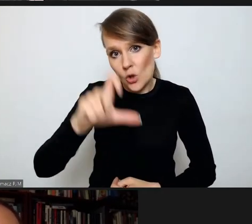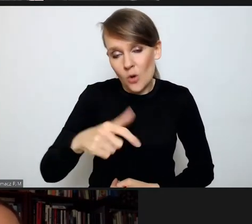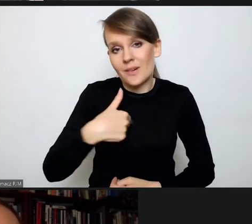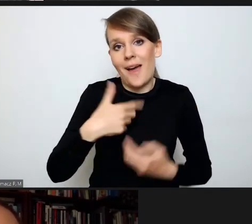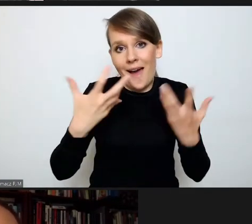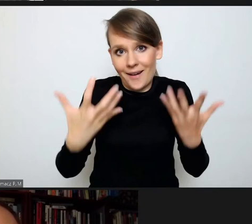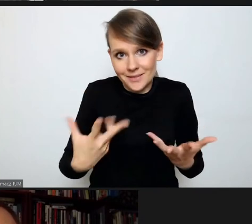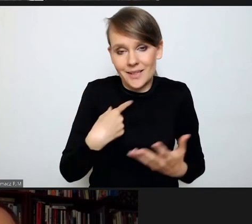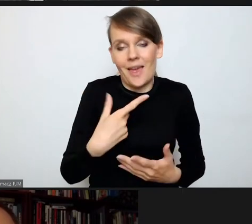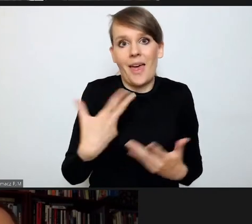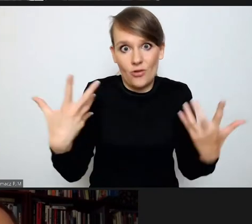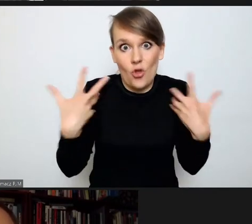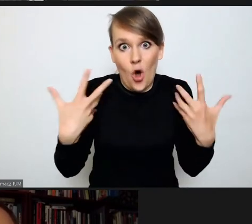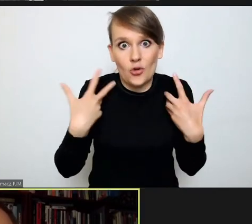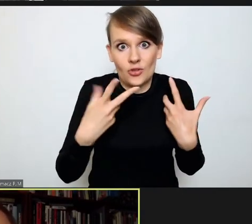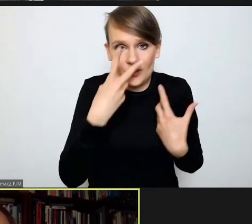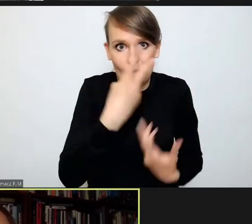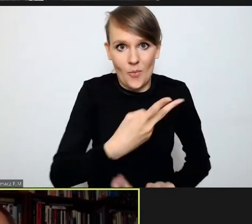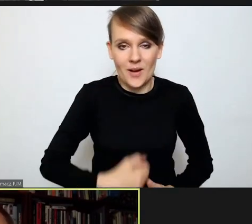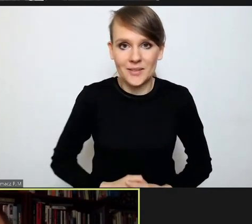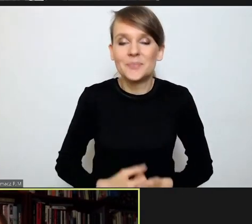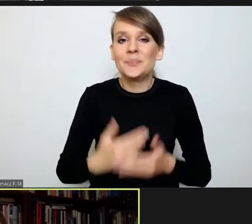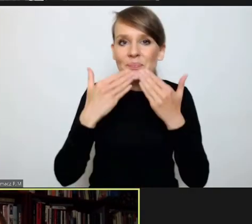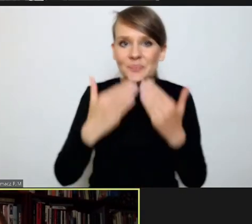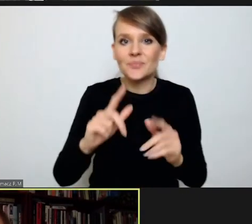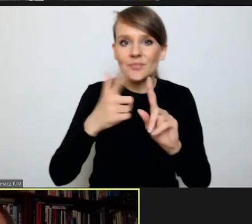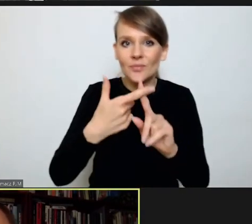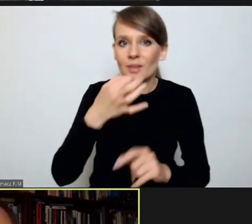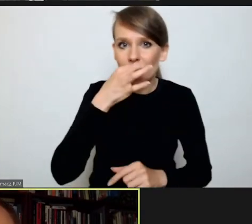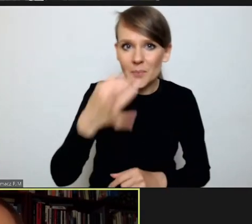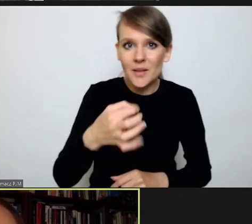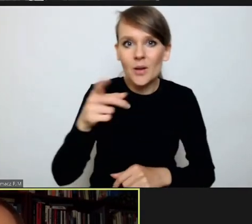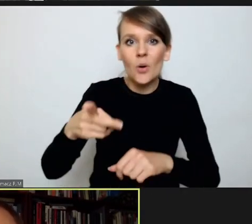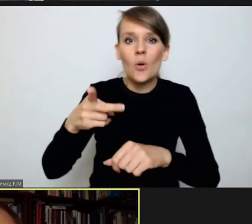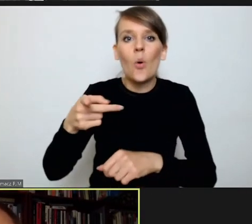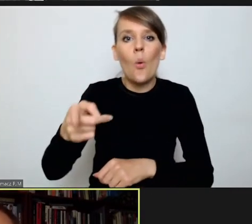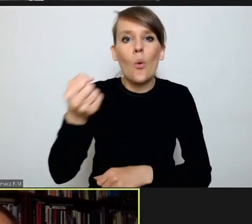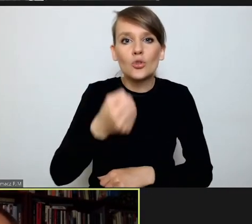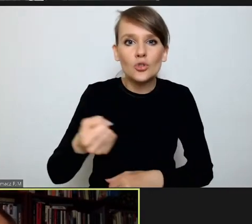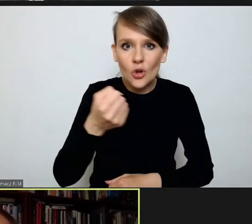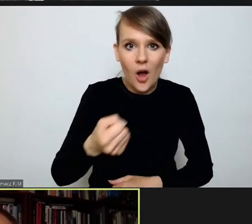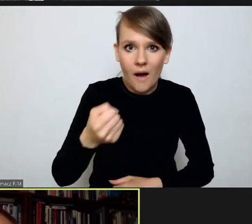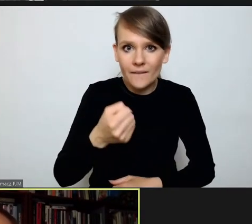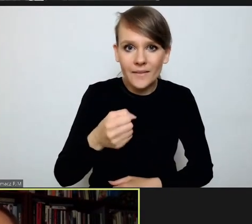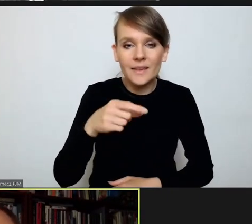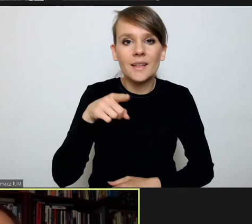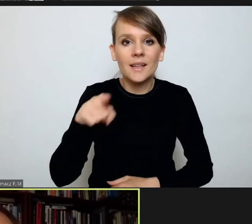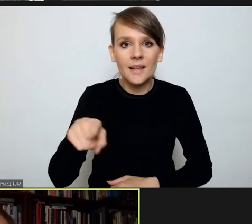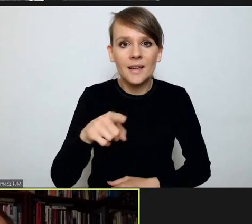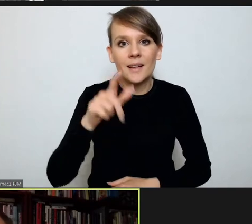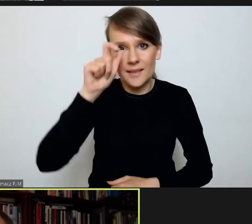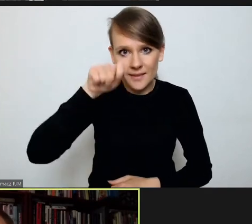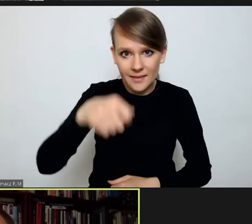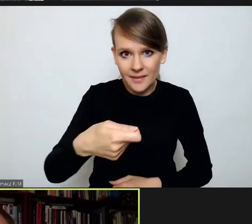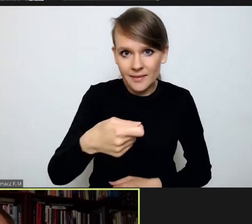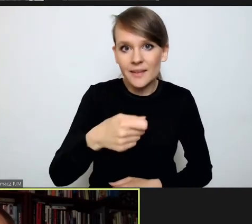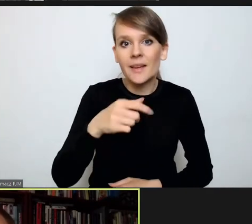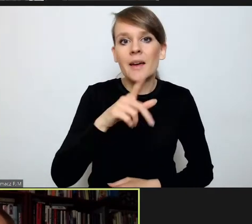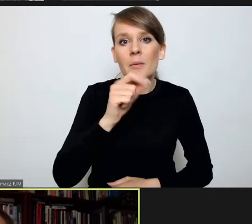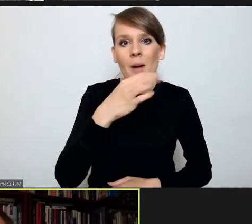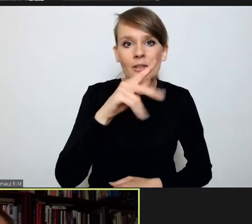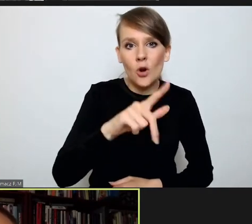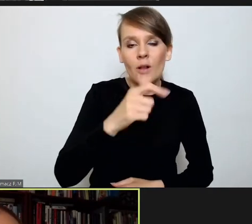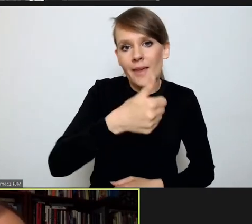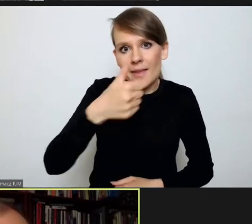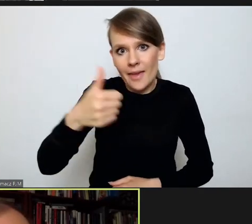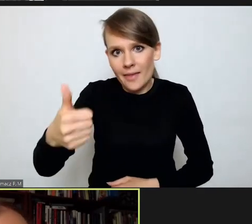bardzo. Drugie pytanie, użytkownik, użytkowniczka o NIKu Patrol 111